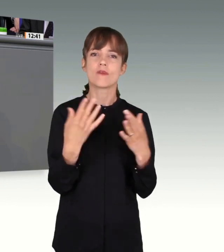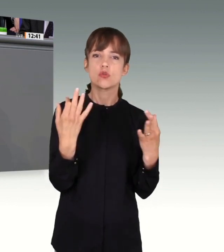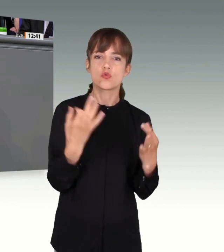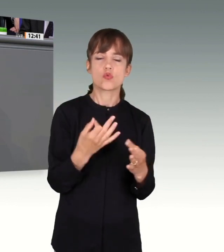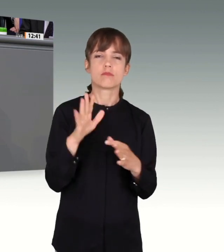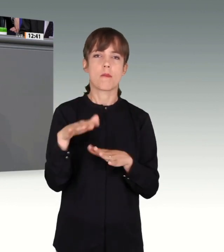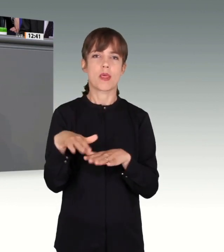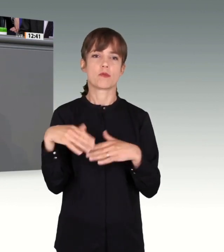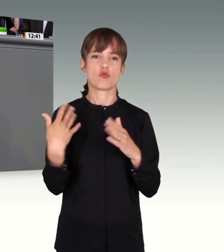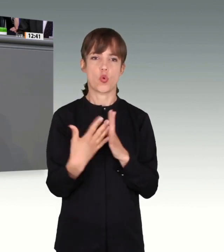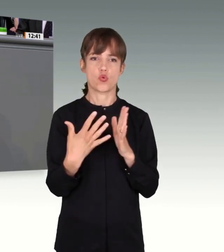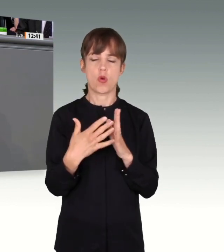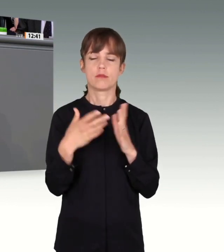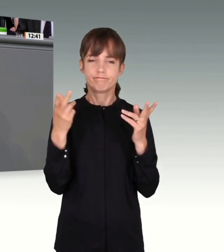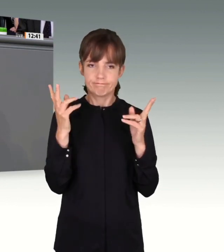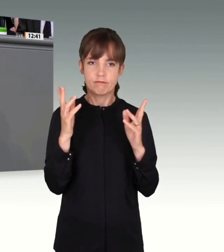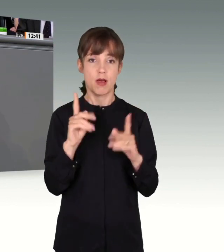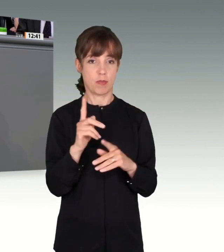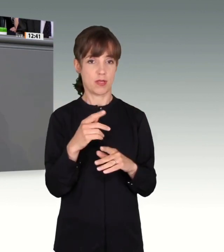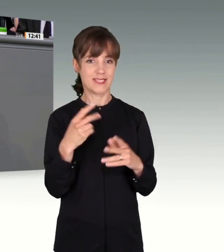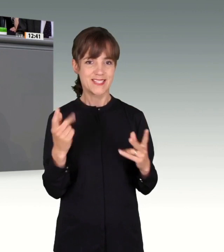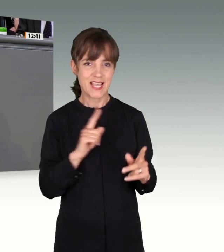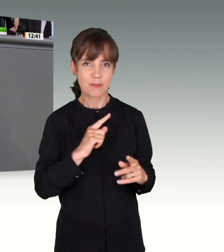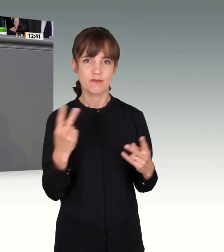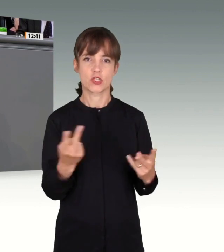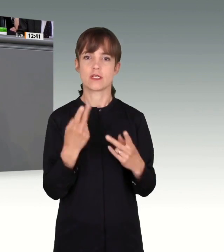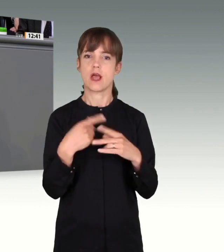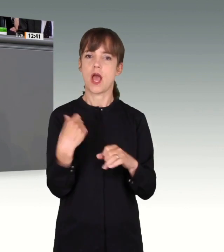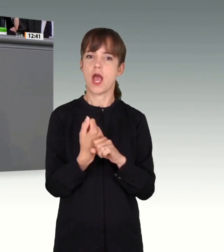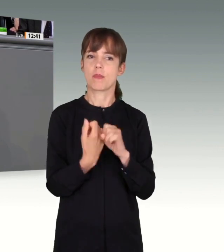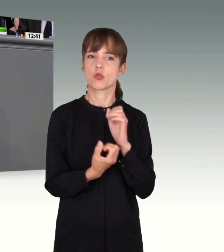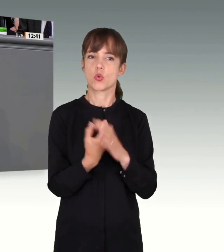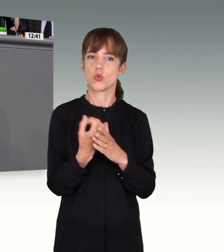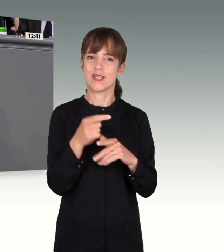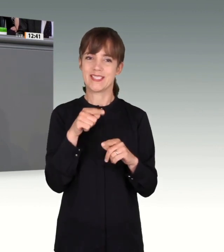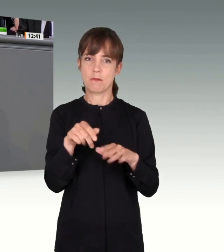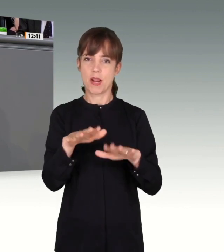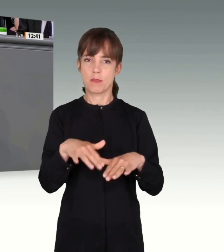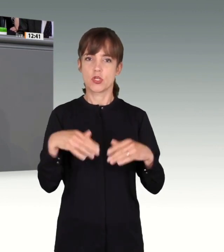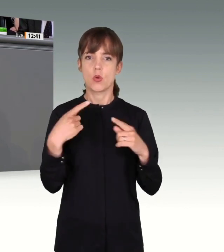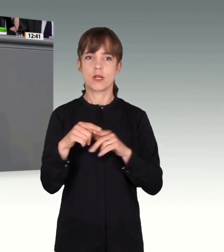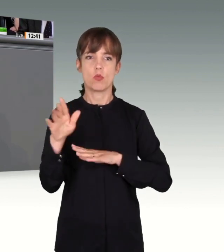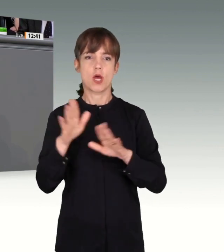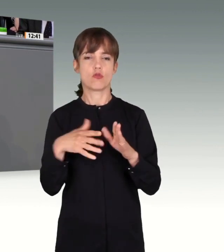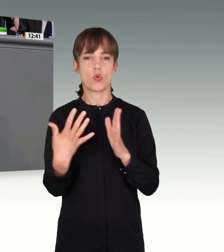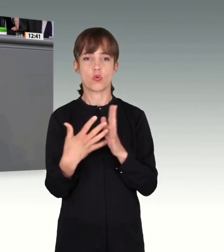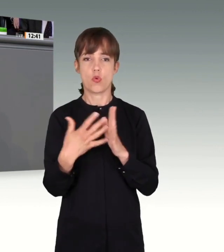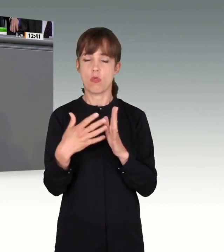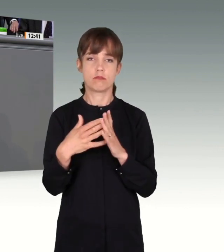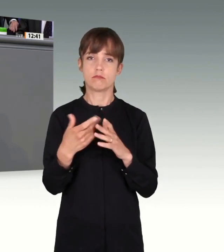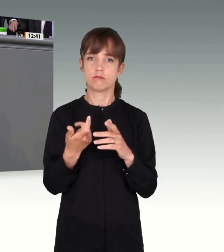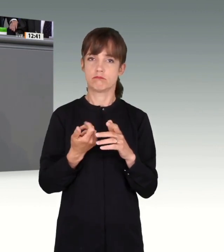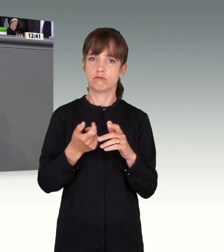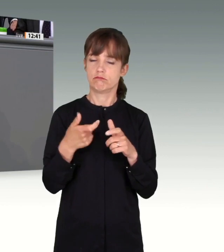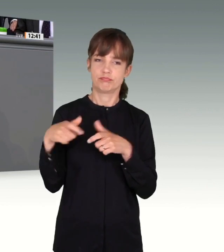Aber vom Selbstverständnis und der Arbeitskultur her wird sich dieser parlamentarischen und demokratischen Kontrolle permanent